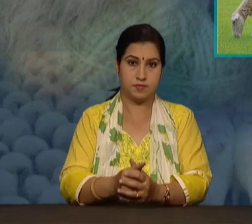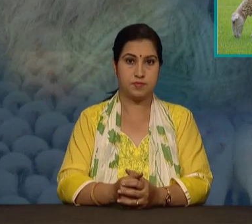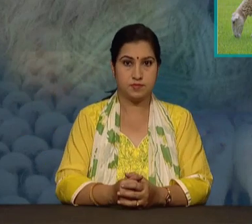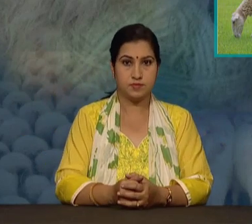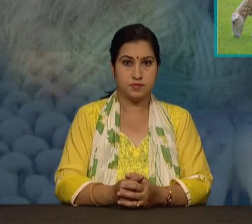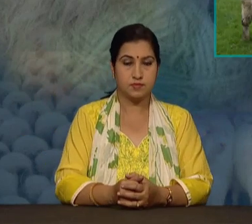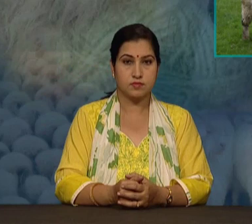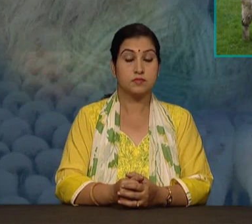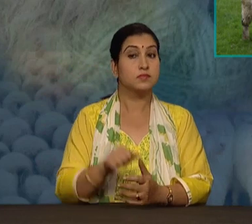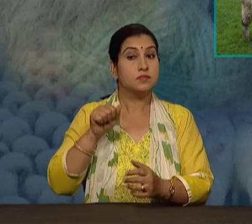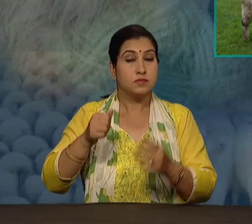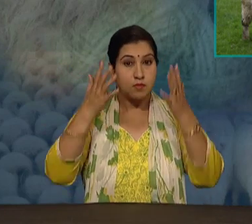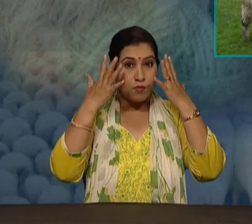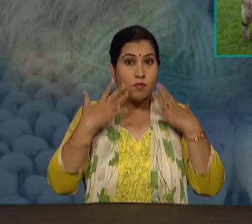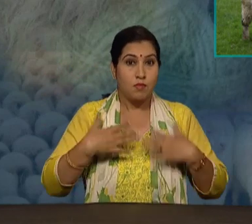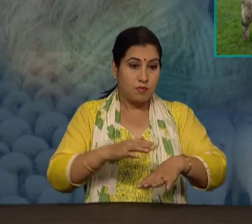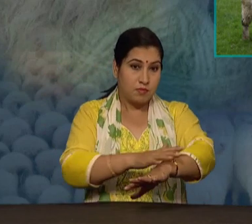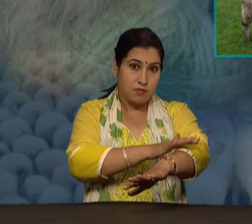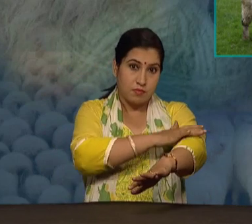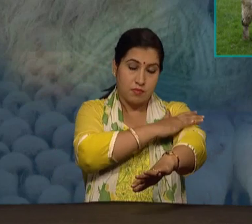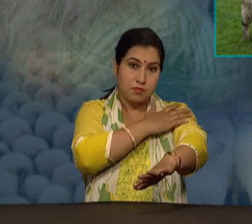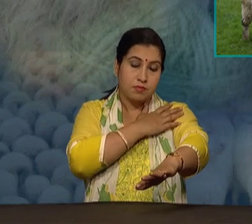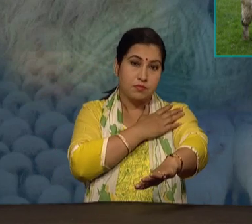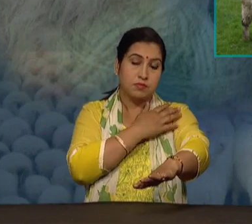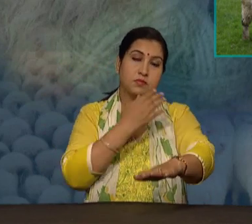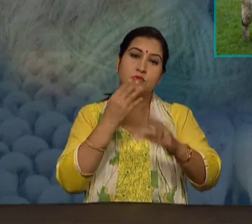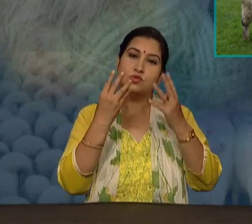जिनके शरीर पर सिर्फ मुलायम बाल हो